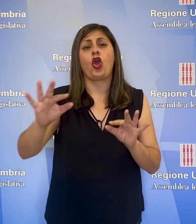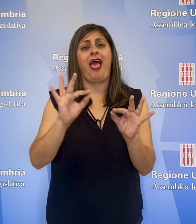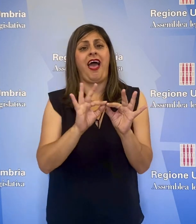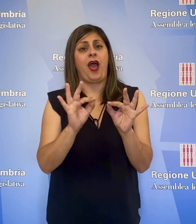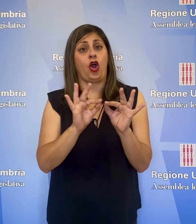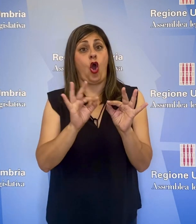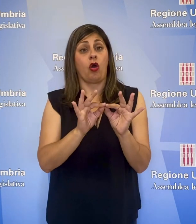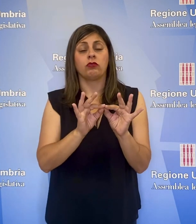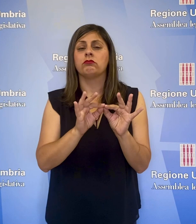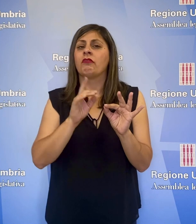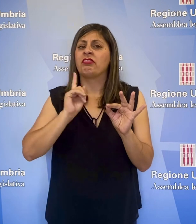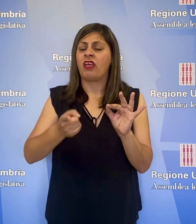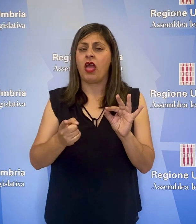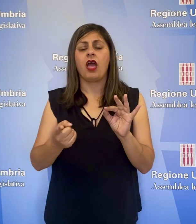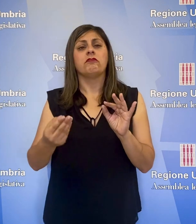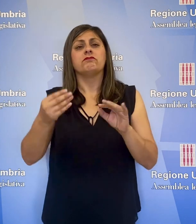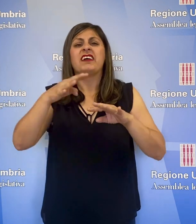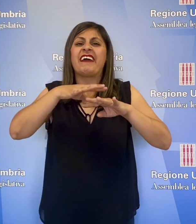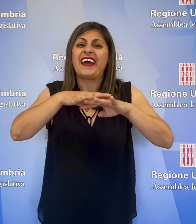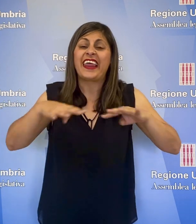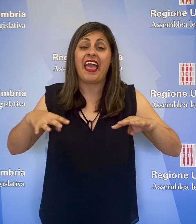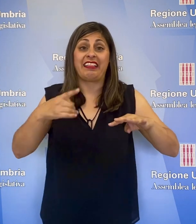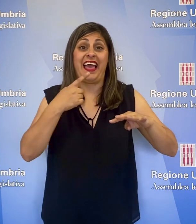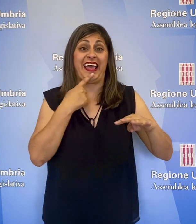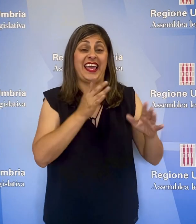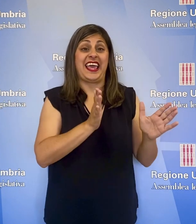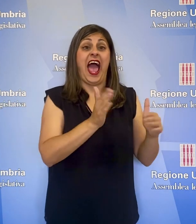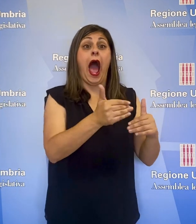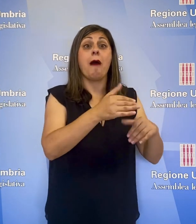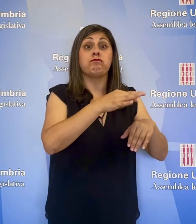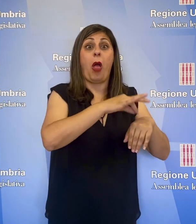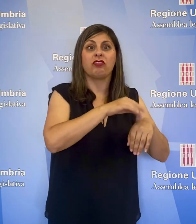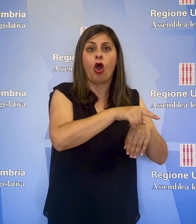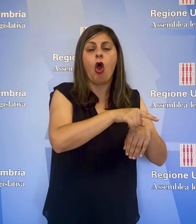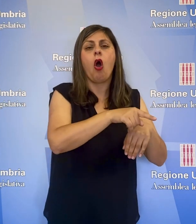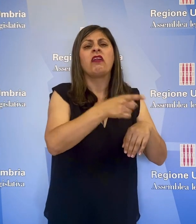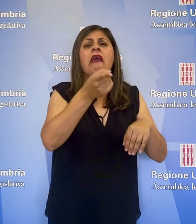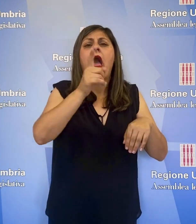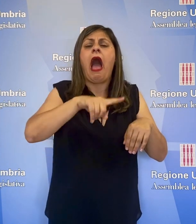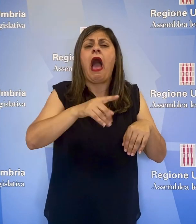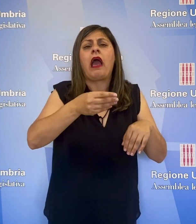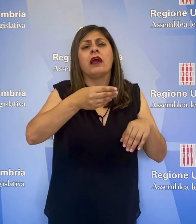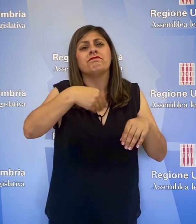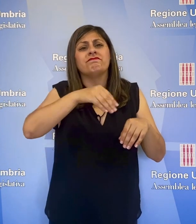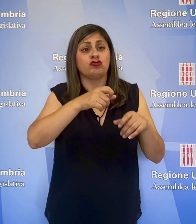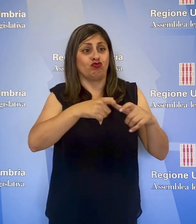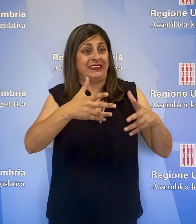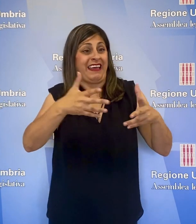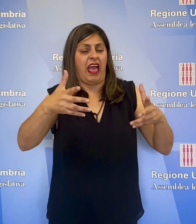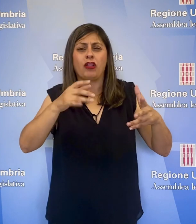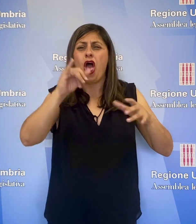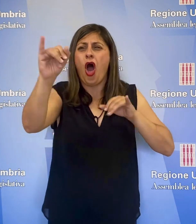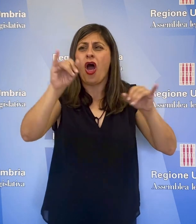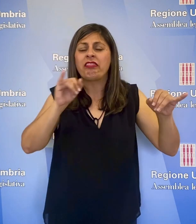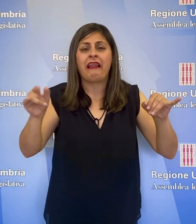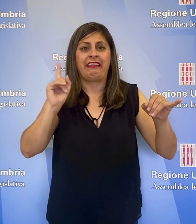preveda anche una messa in rete con gli ambulatori anche nelle zone più lontane dai centri abitati per rendere un servizio